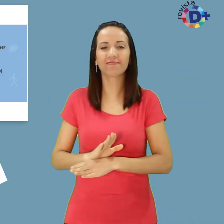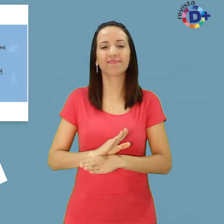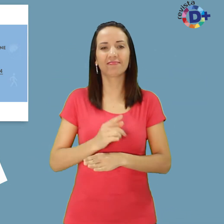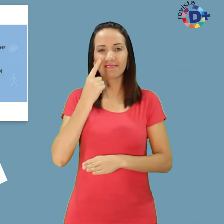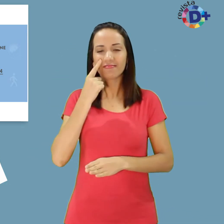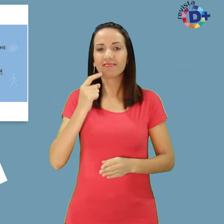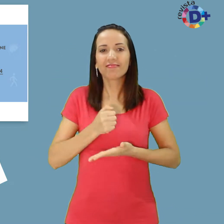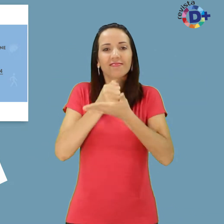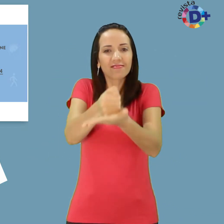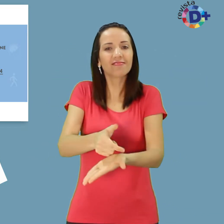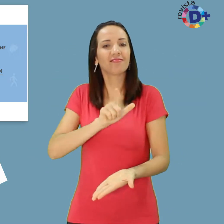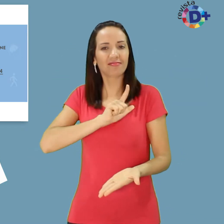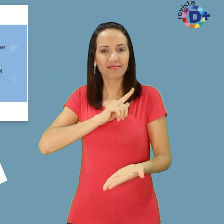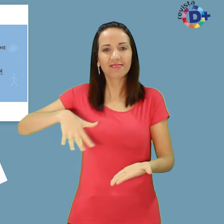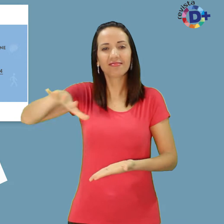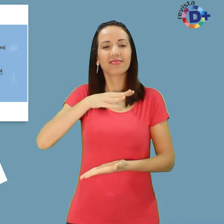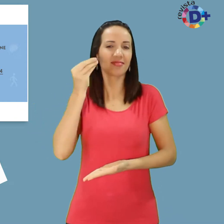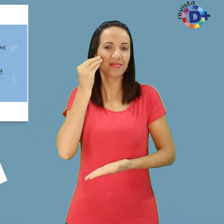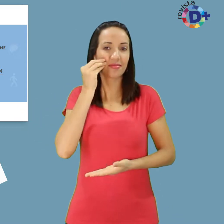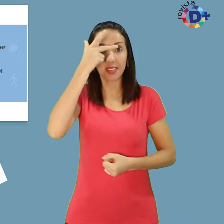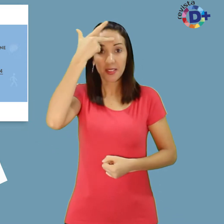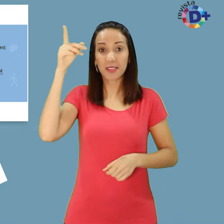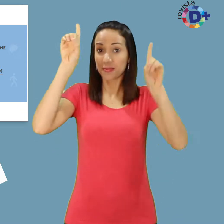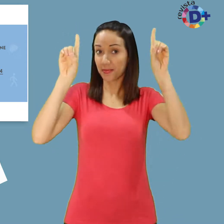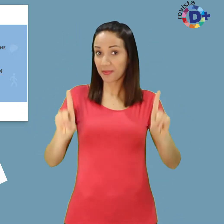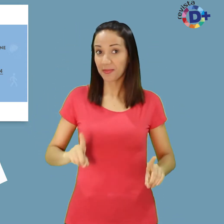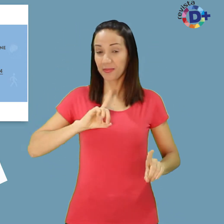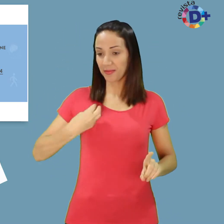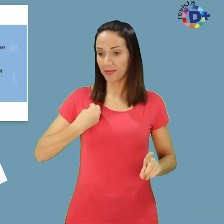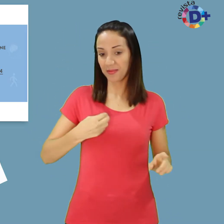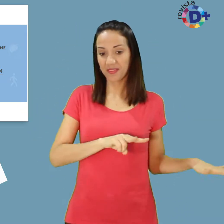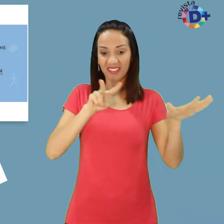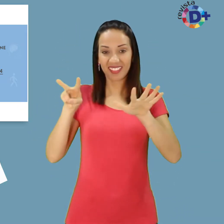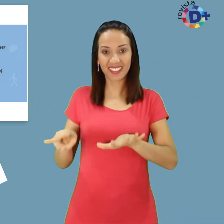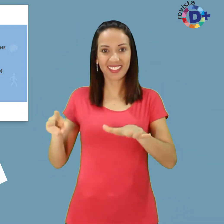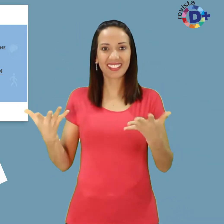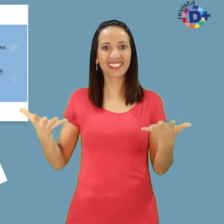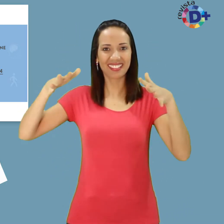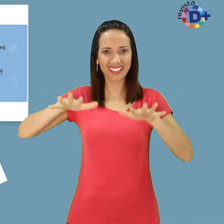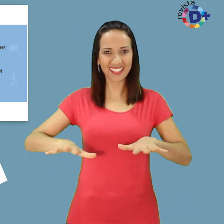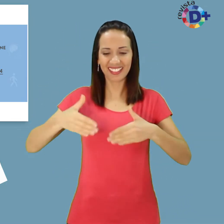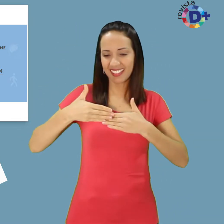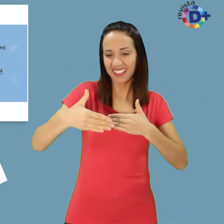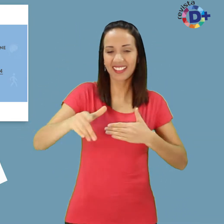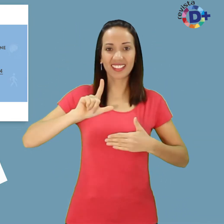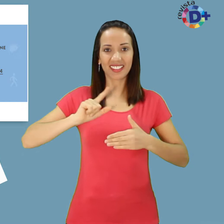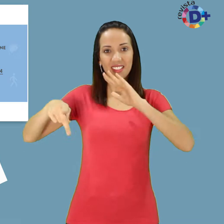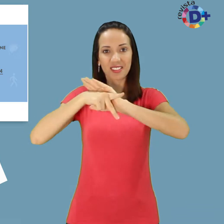oportunidades para pessoas com deficiência deram vida à Semana da Inclusão, iniciativa da Cato